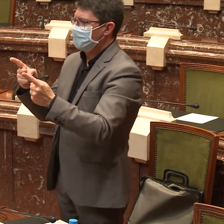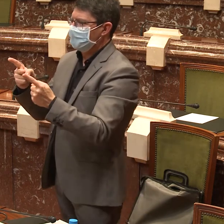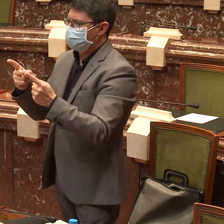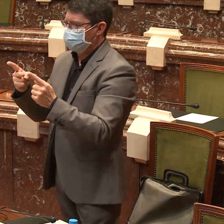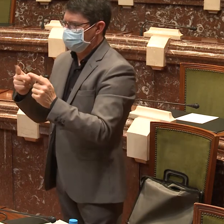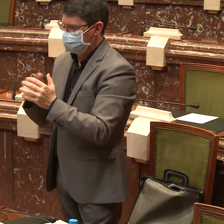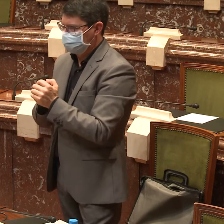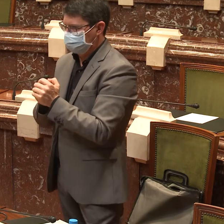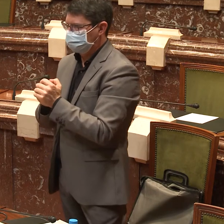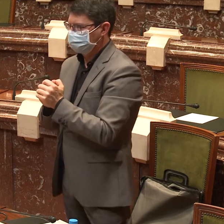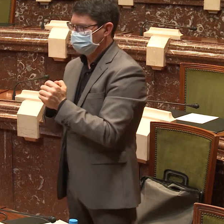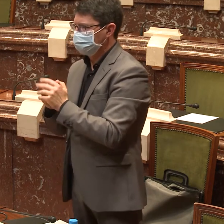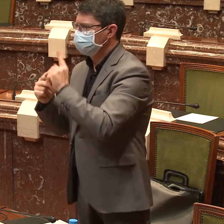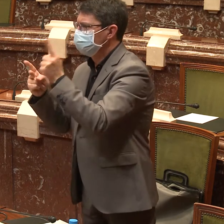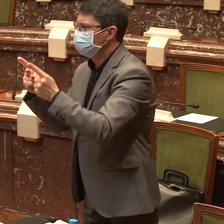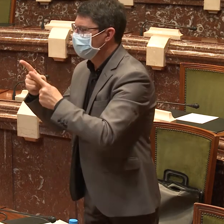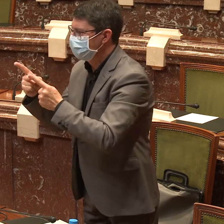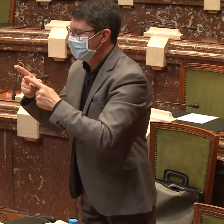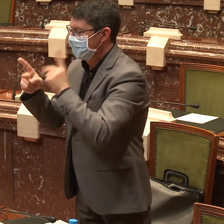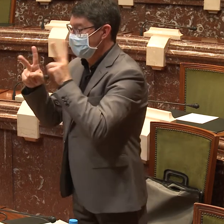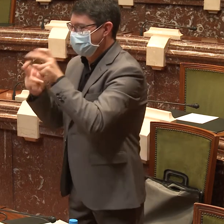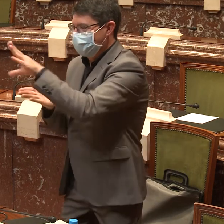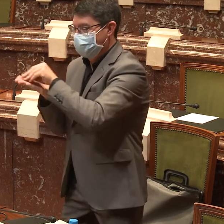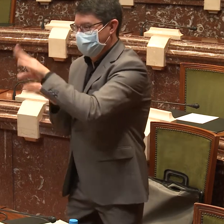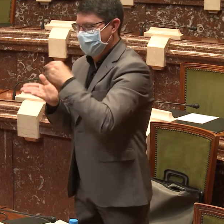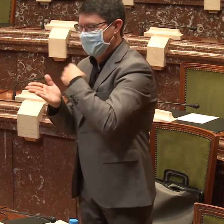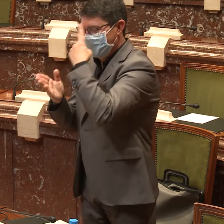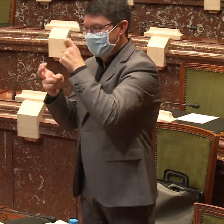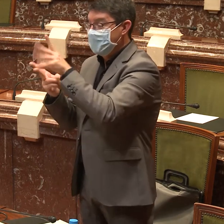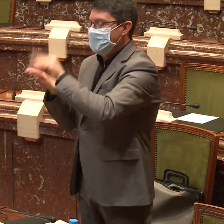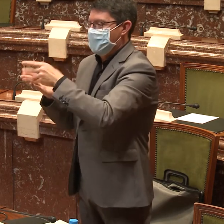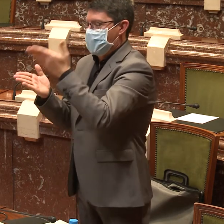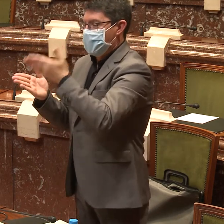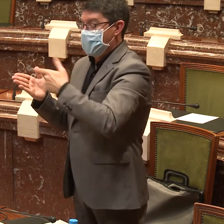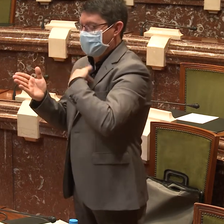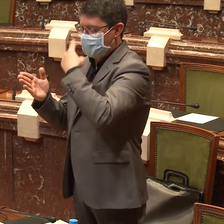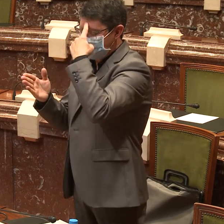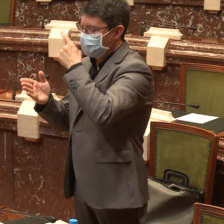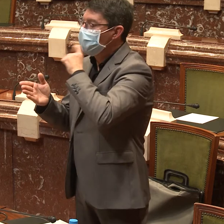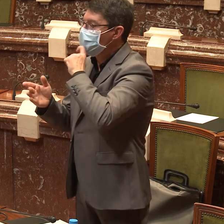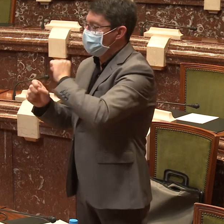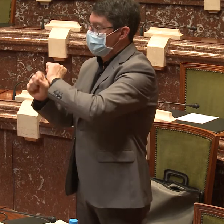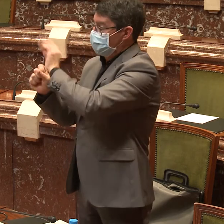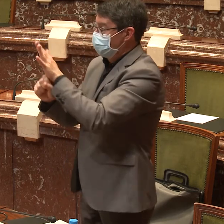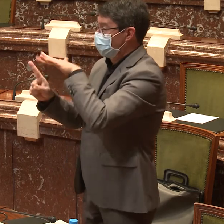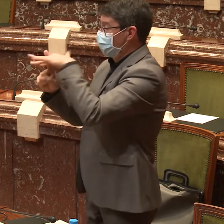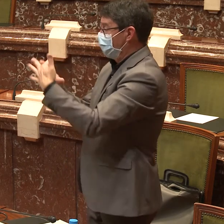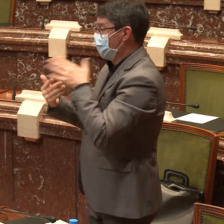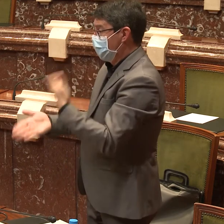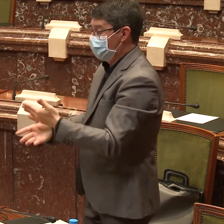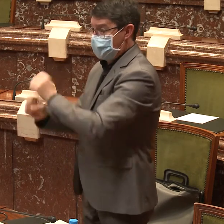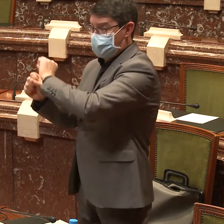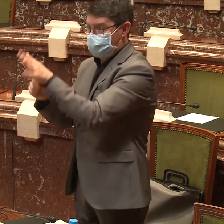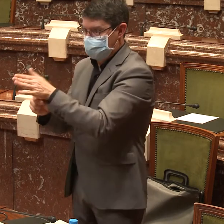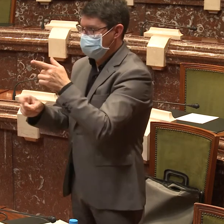cosas, pero todavía hay algunas cositas que se pueden seguir mejorando. A ver, que he recogido así la